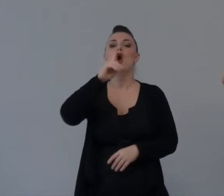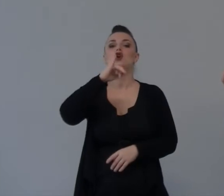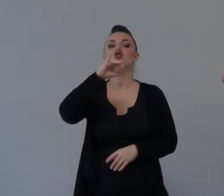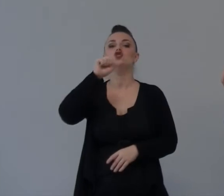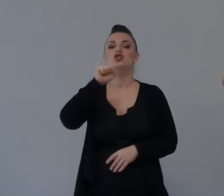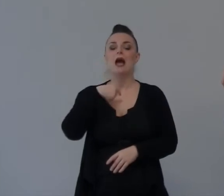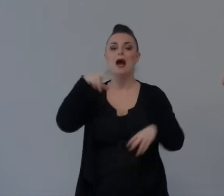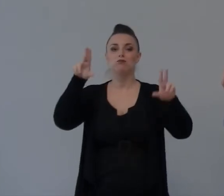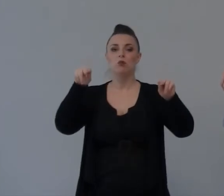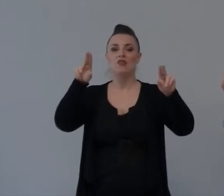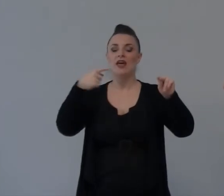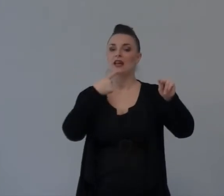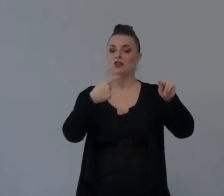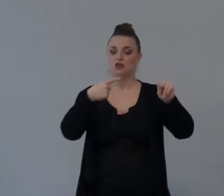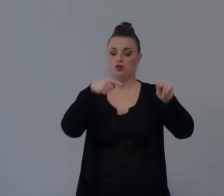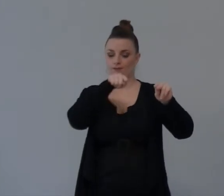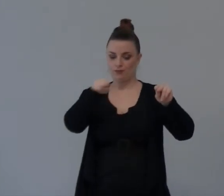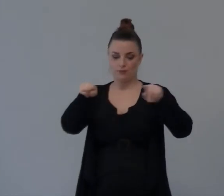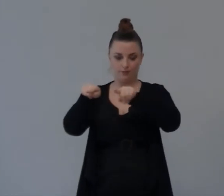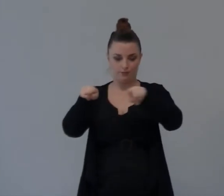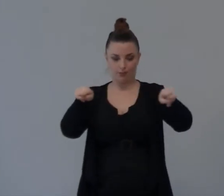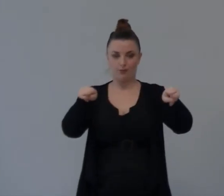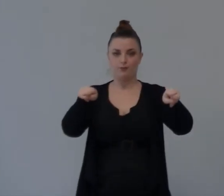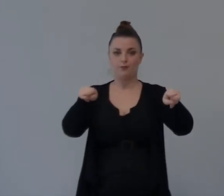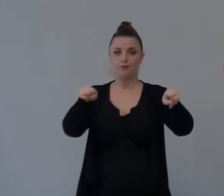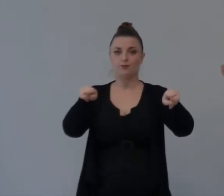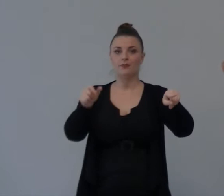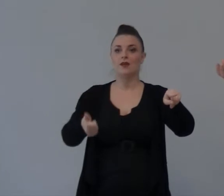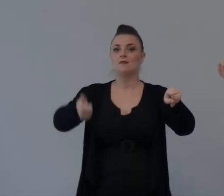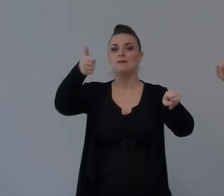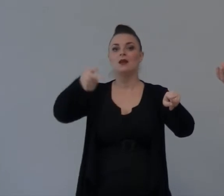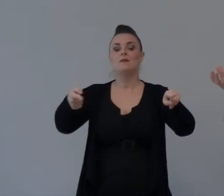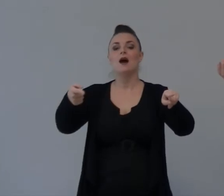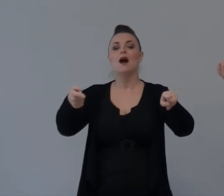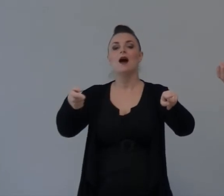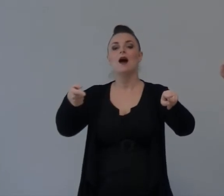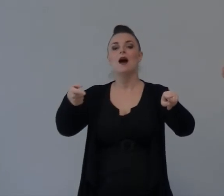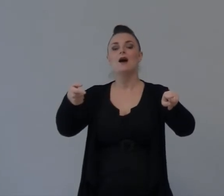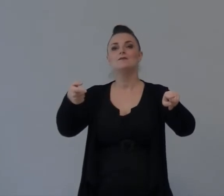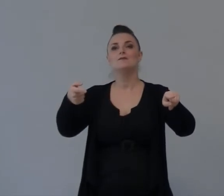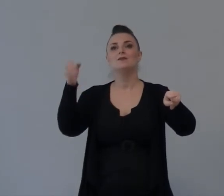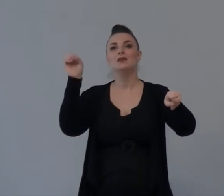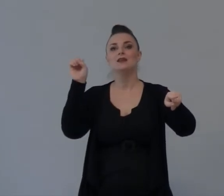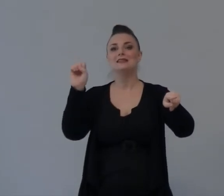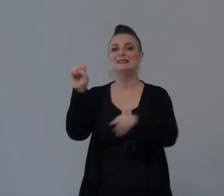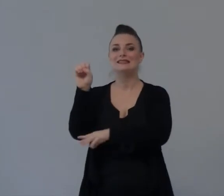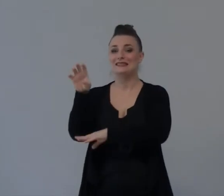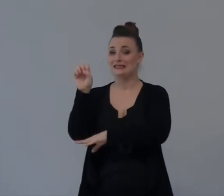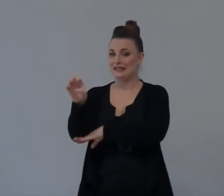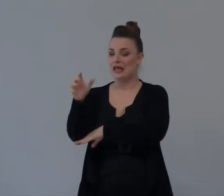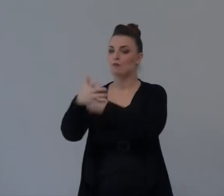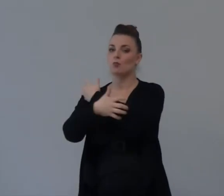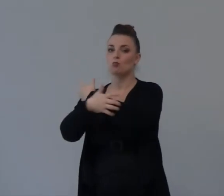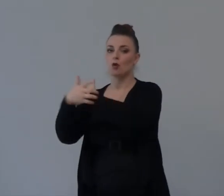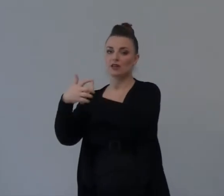La teologia Della povertà E la teologia Della Ritezza Della Costituzione La